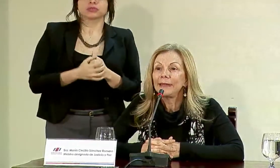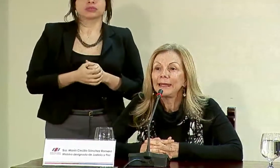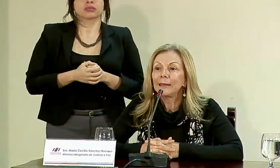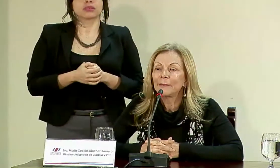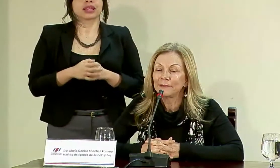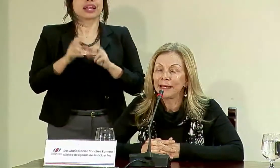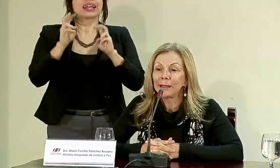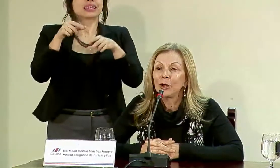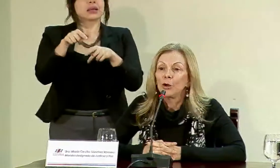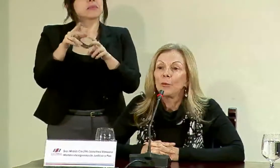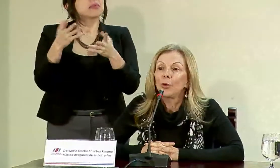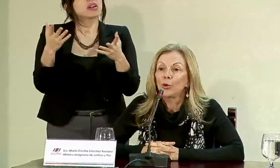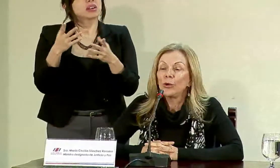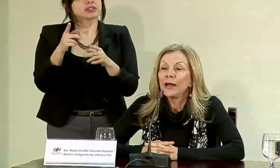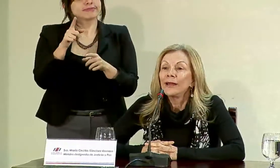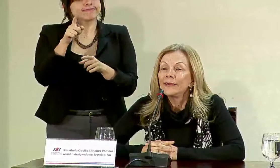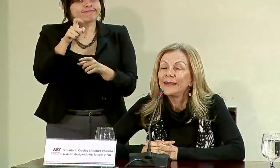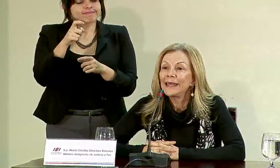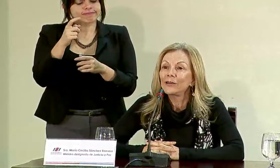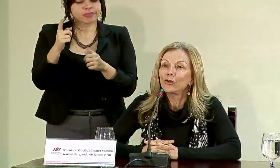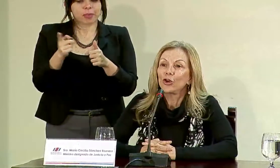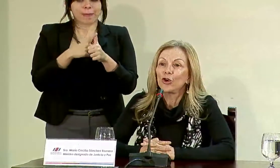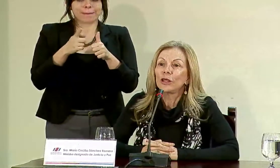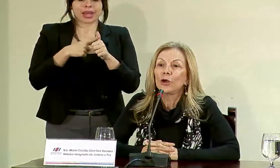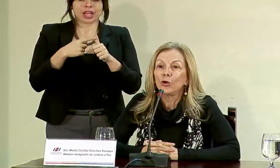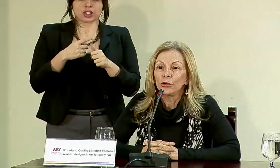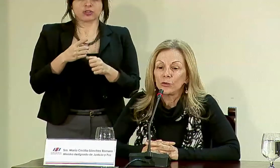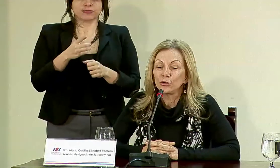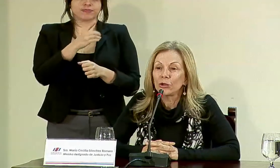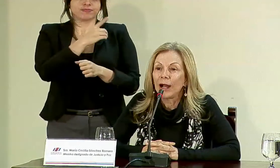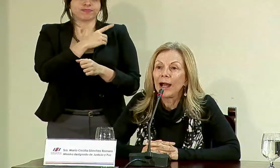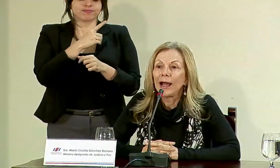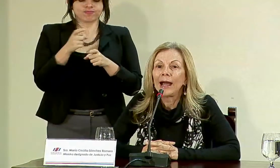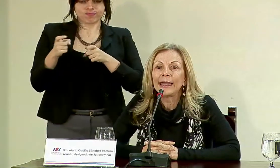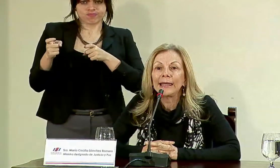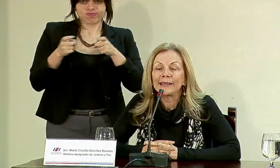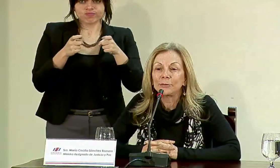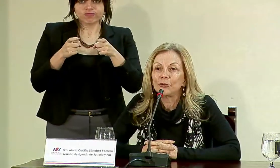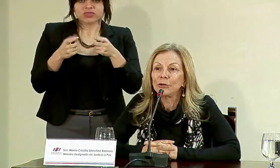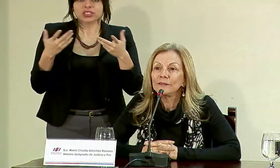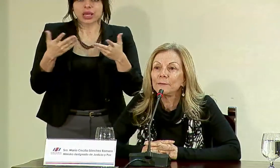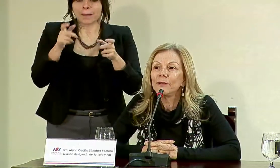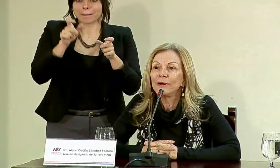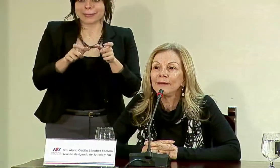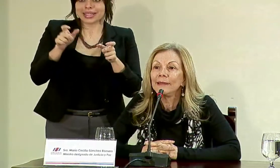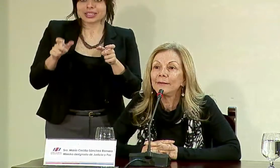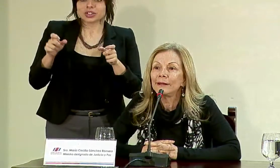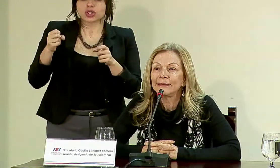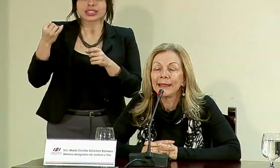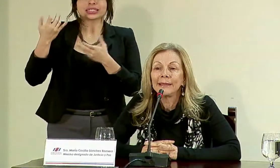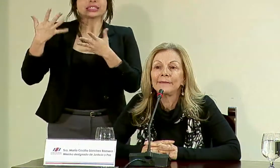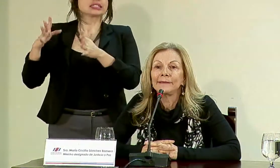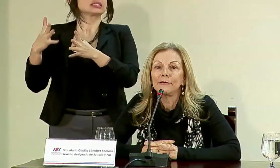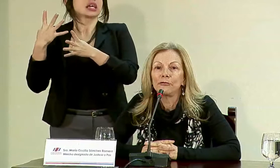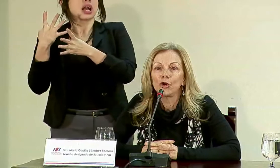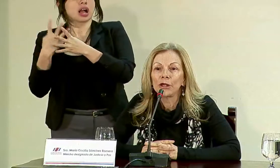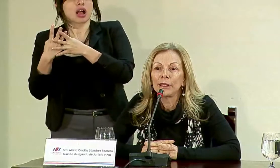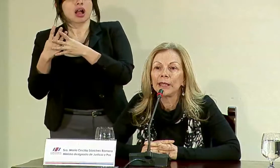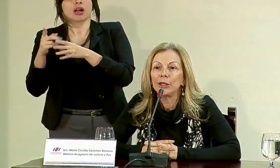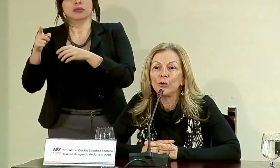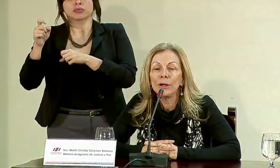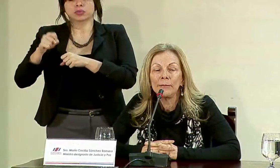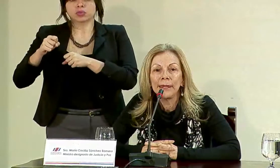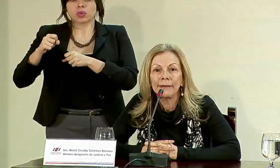tema tiene que pasar por una dirección que conduzca a que las personas privadas de libertad se